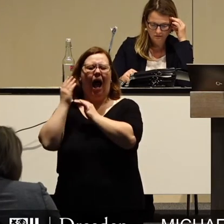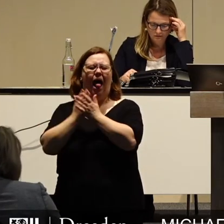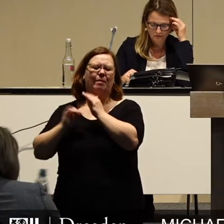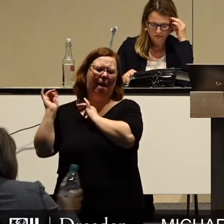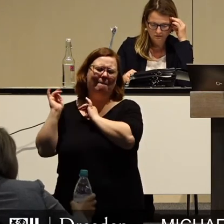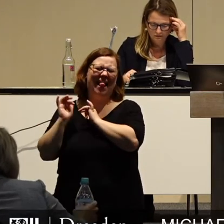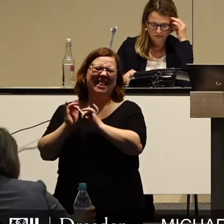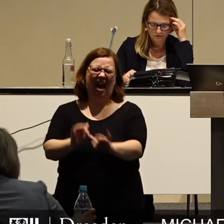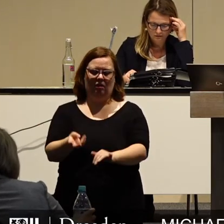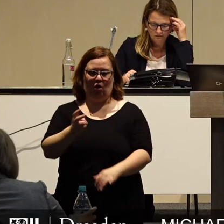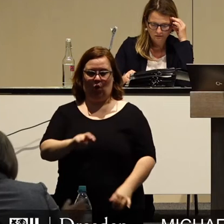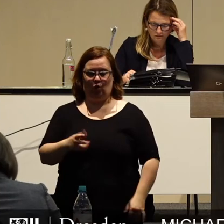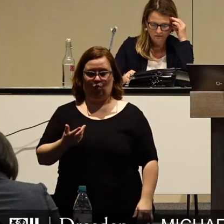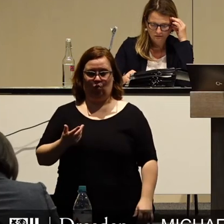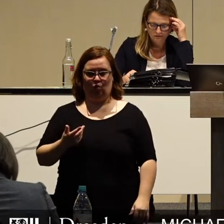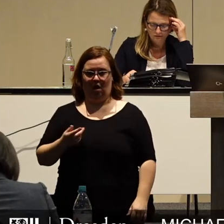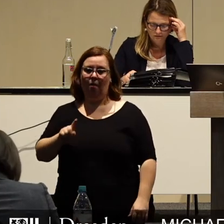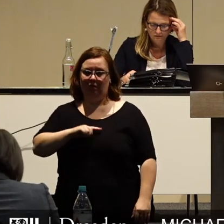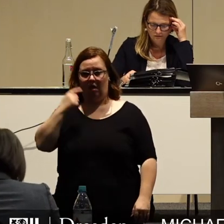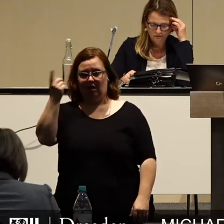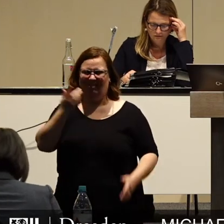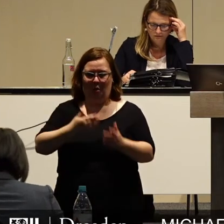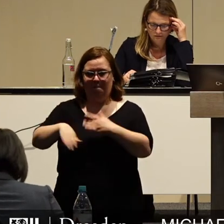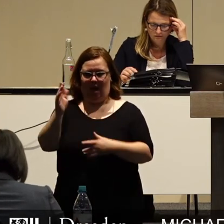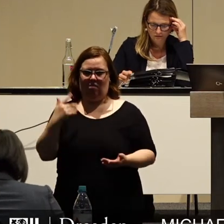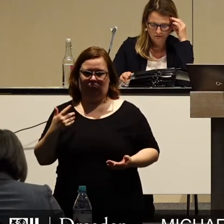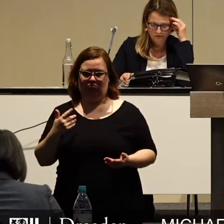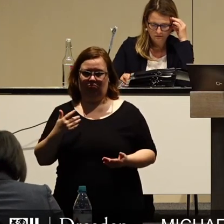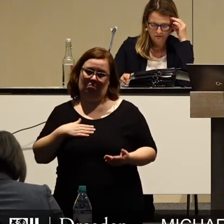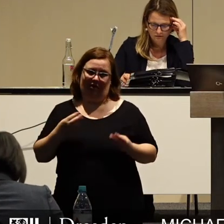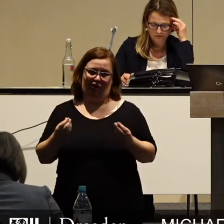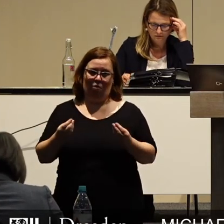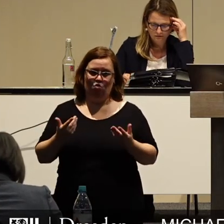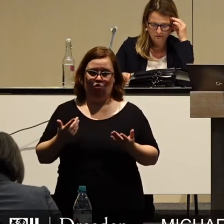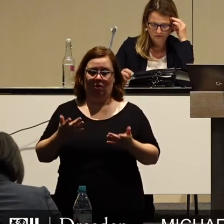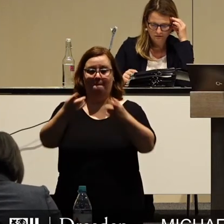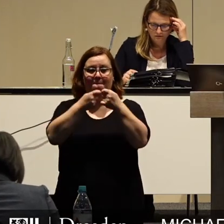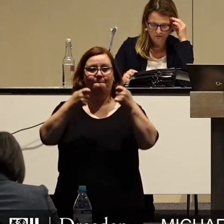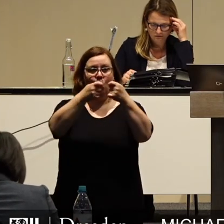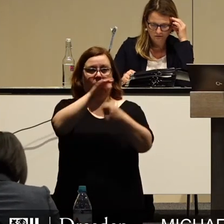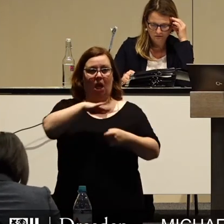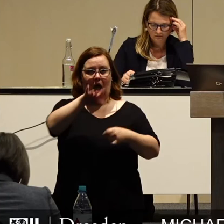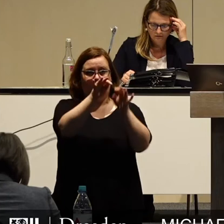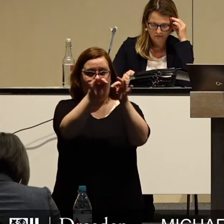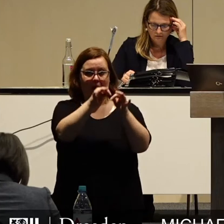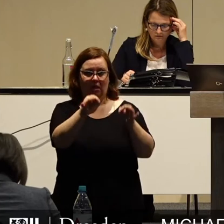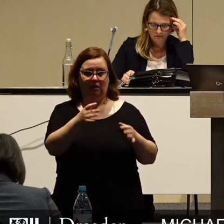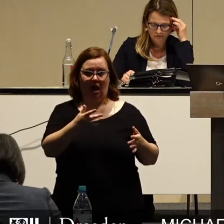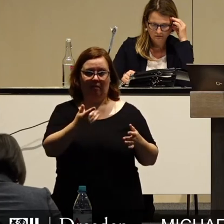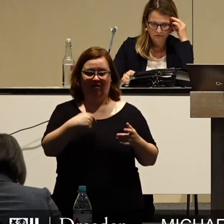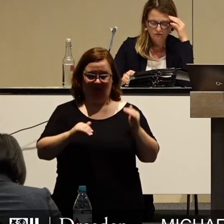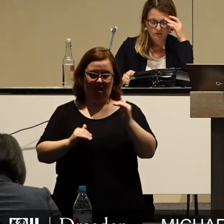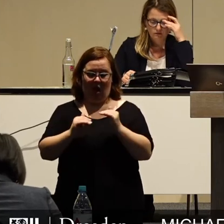so der Finanzbürgermeister. Ich fürchte, ist an dieser Stelle noch zu optimistisch. Die Maßnahmen von Bund und Land, die einen